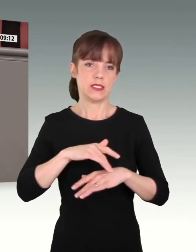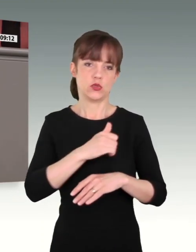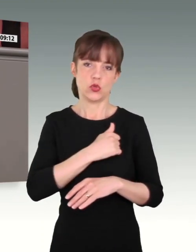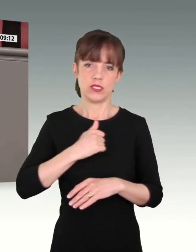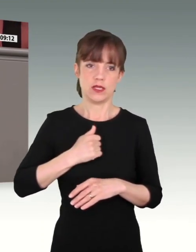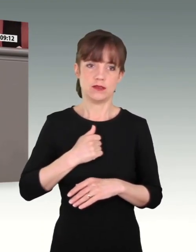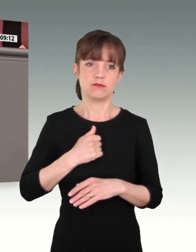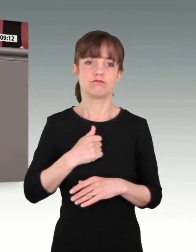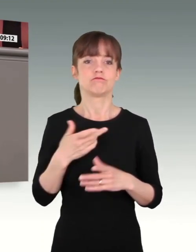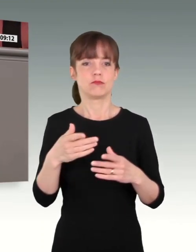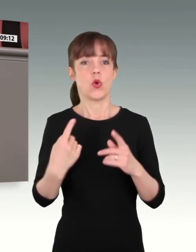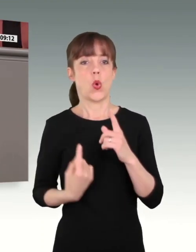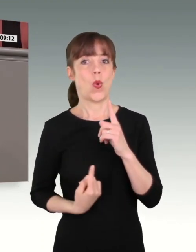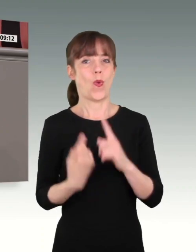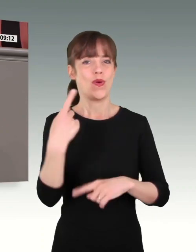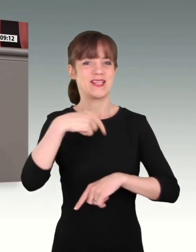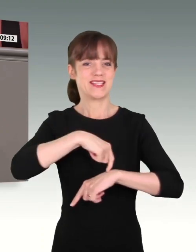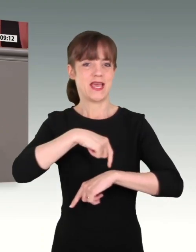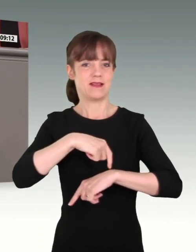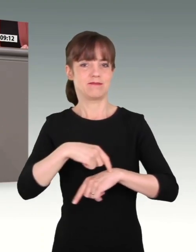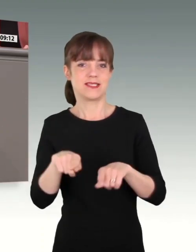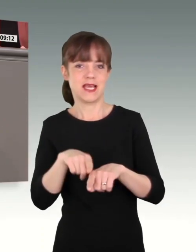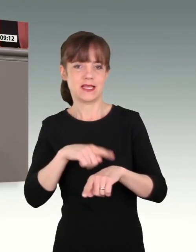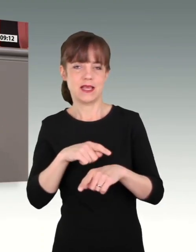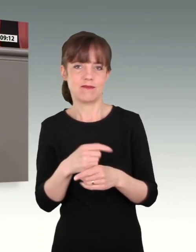die Krise. Und deswegen ist es gut, dass das jetzt geendet ist.